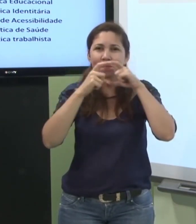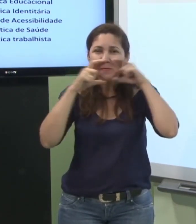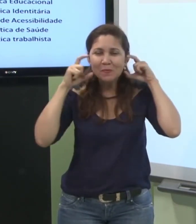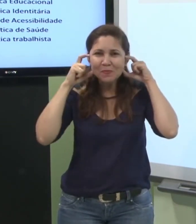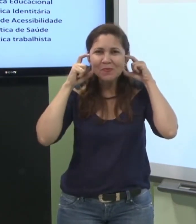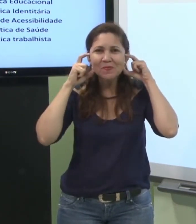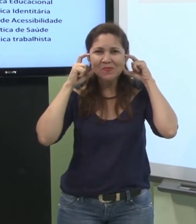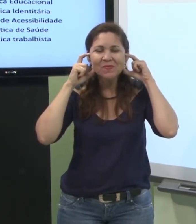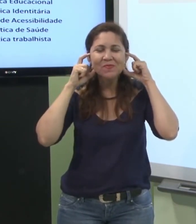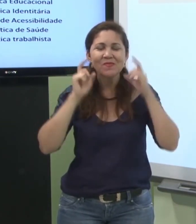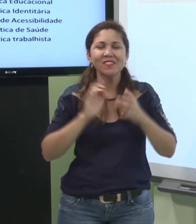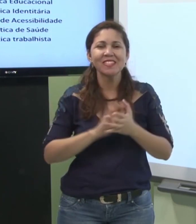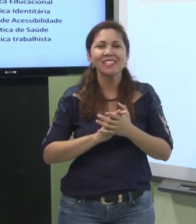a máscara facial